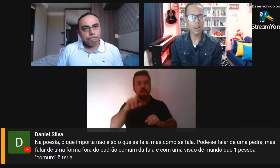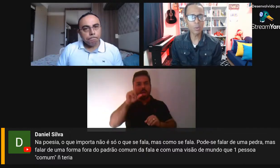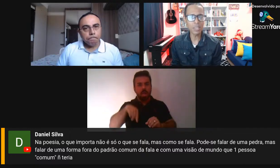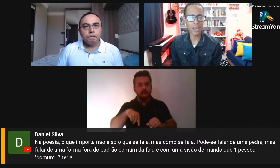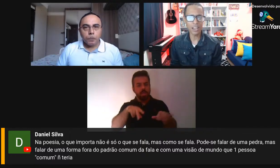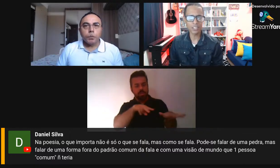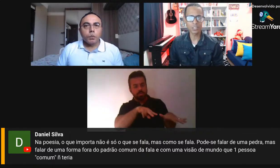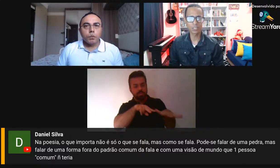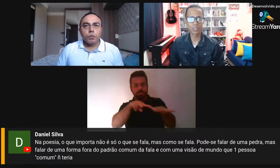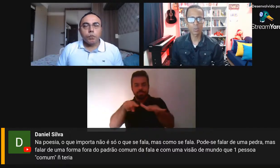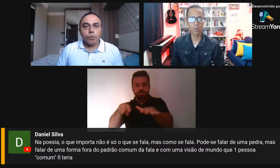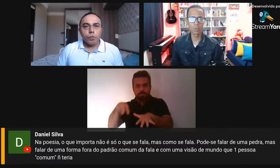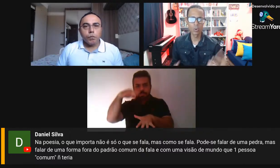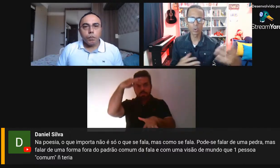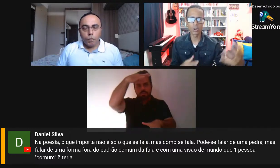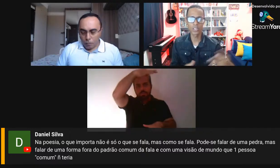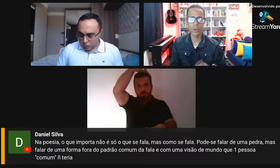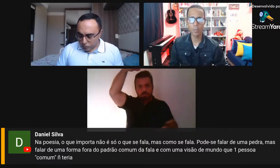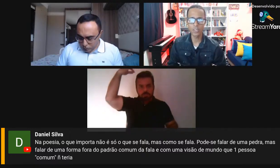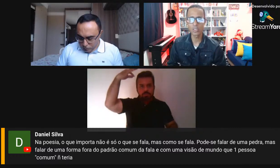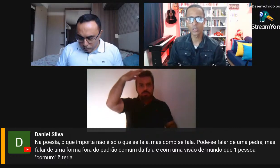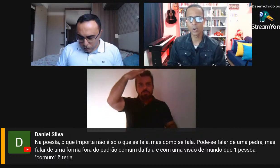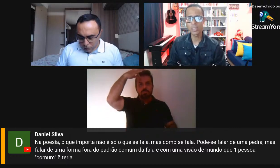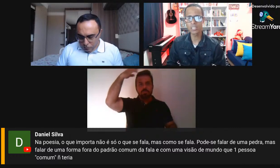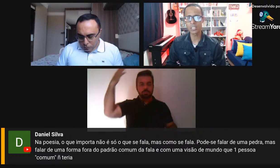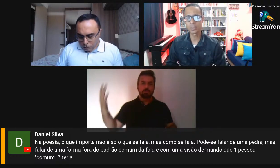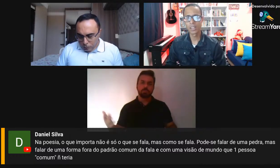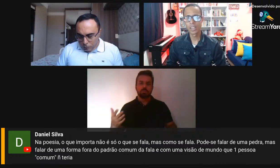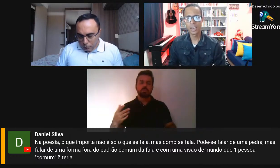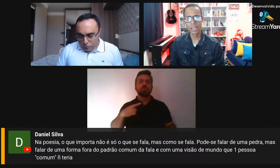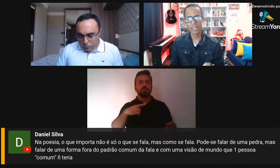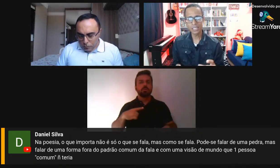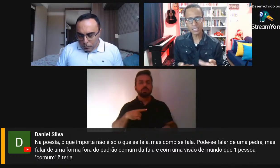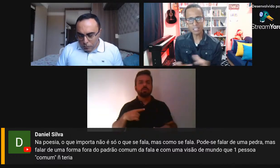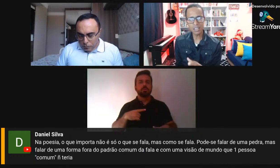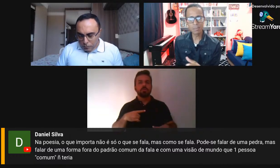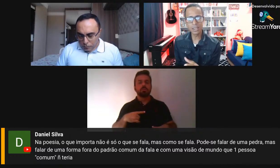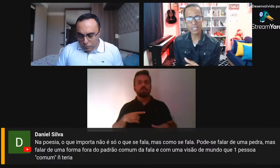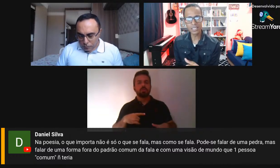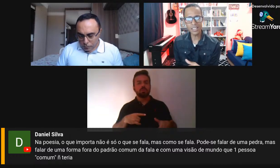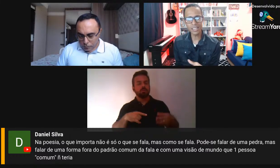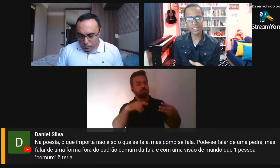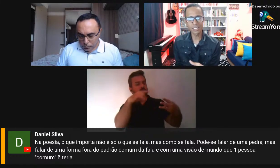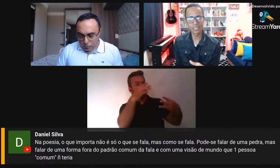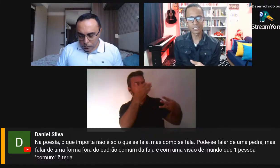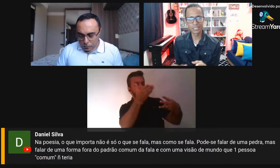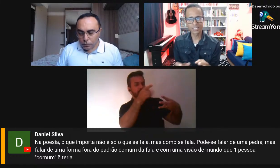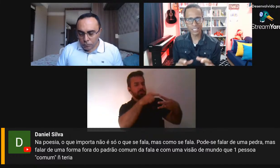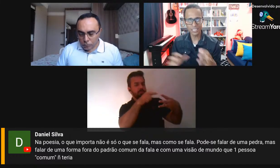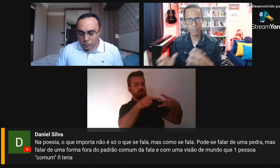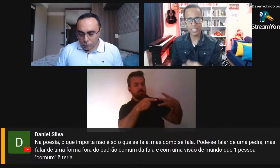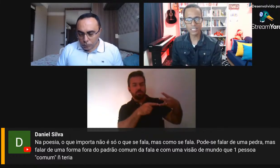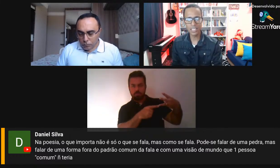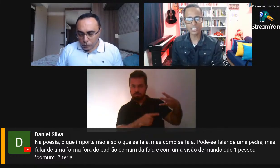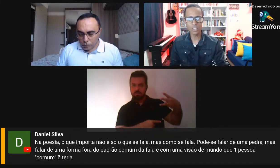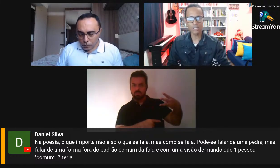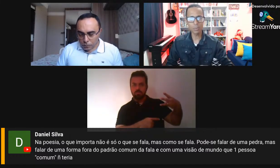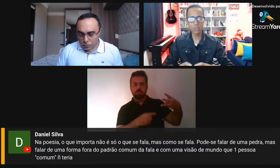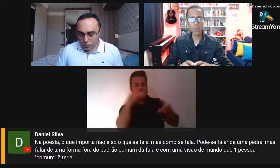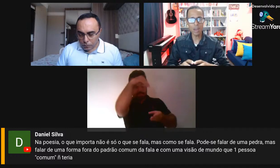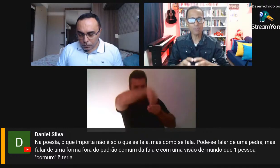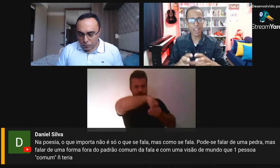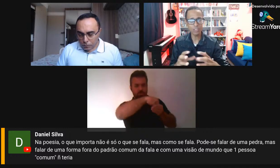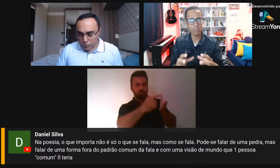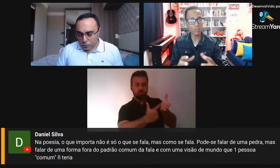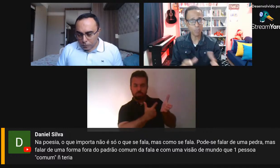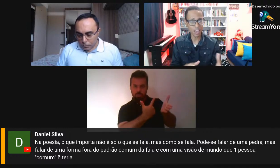final a homenagens, como o Rogério apresentou no comecinho. E nessa semana, da Semana Santa, nós